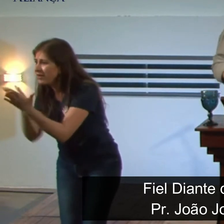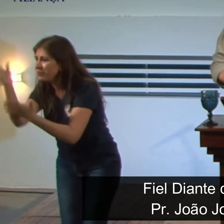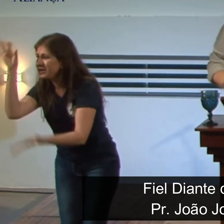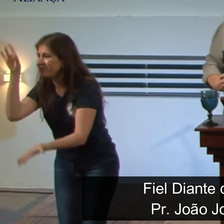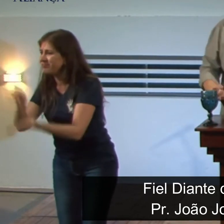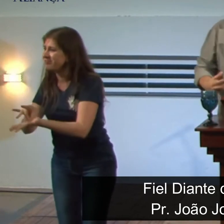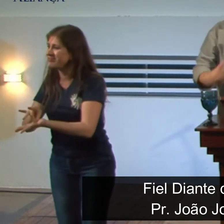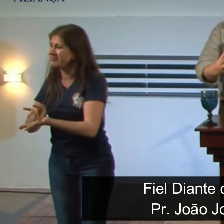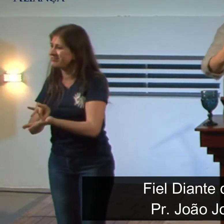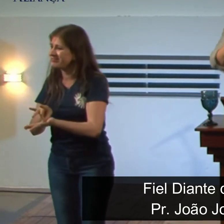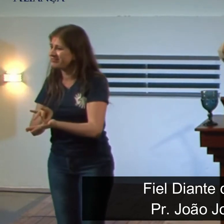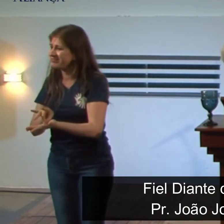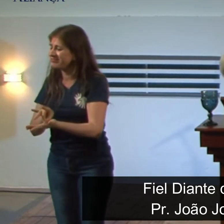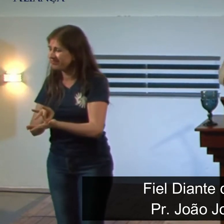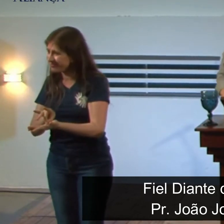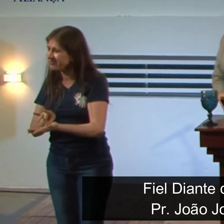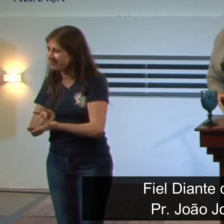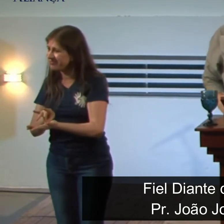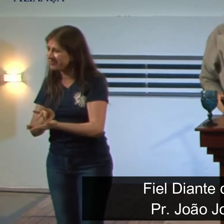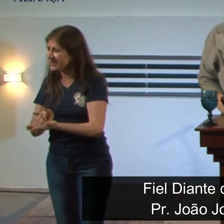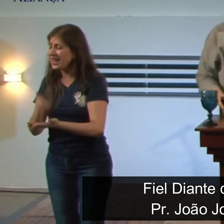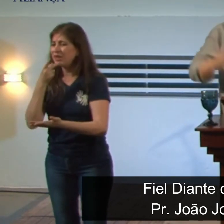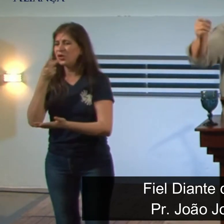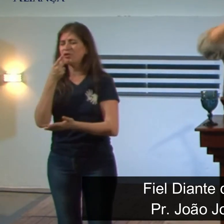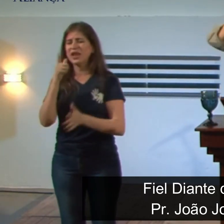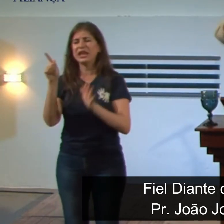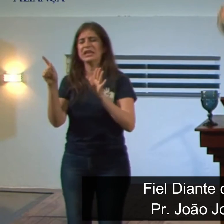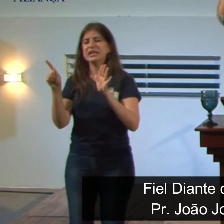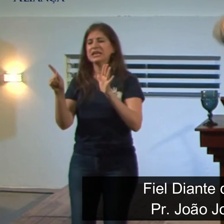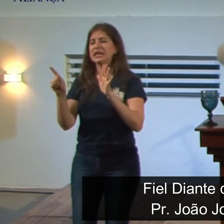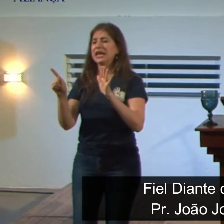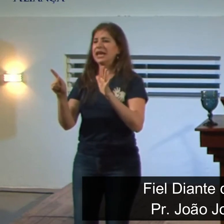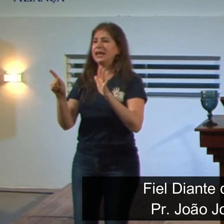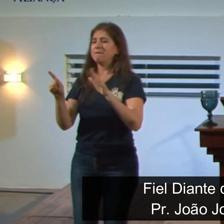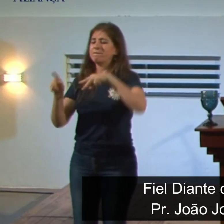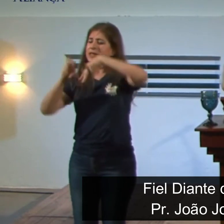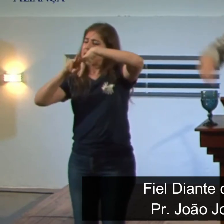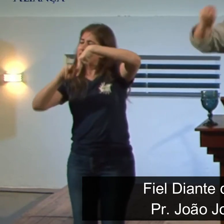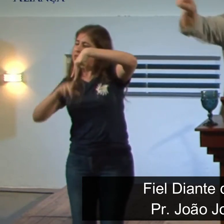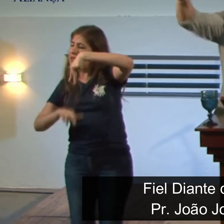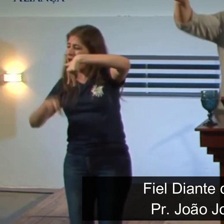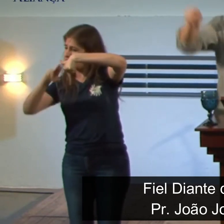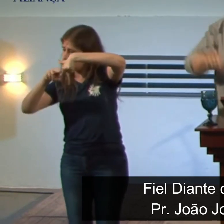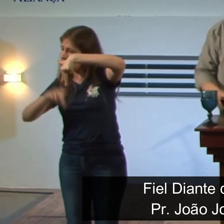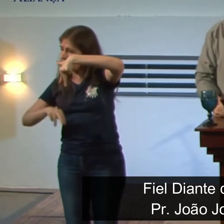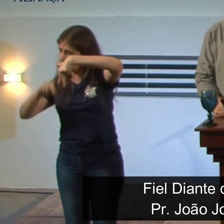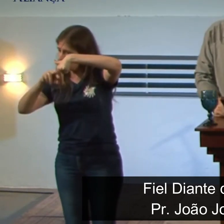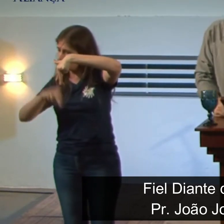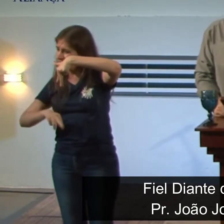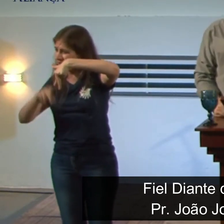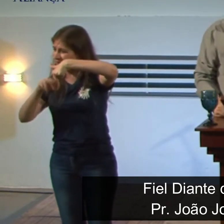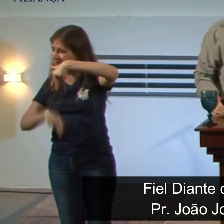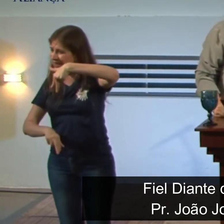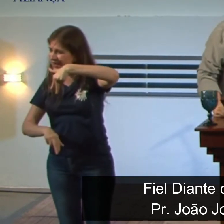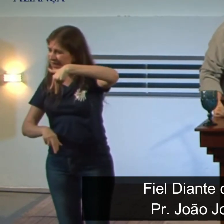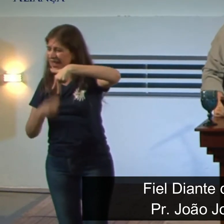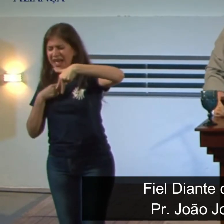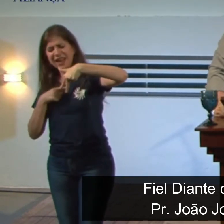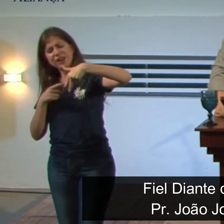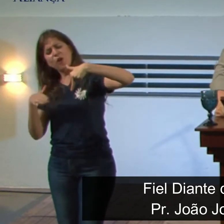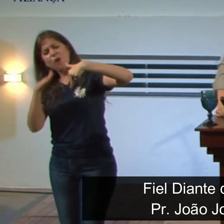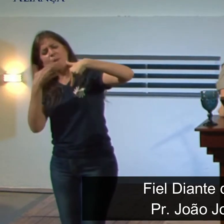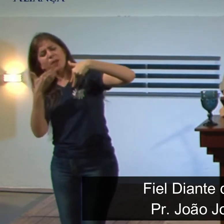são caminhos vazios quando você fala por exemplo identidade de gênero vai conversar com quem entrou nessa esparrela e vê o nível de vida que essa pessoa tem